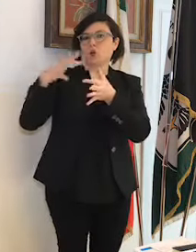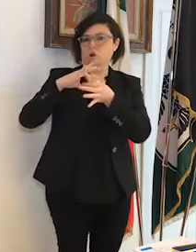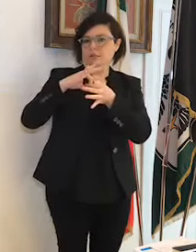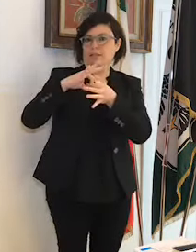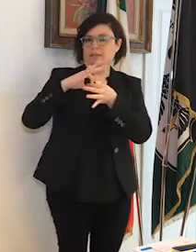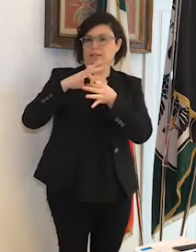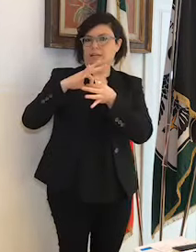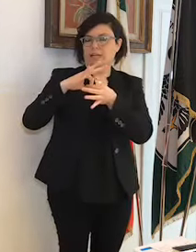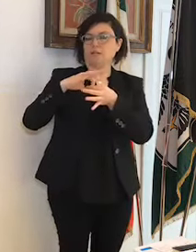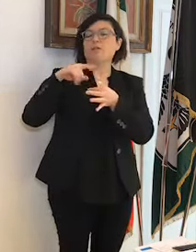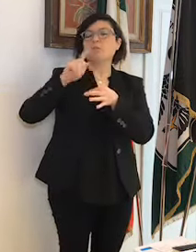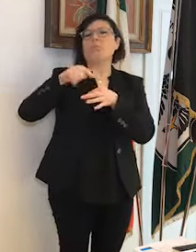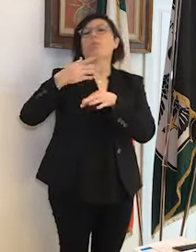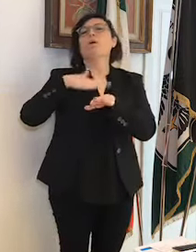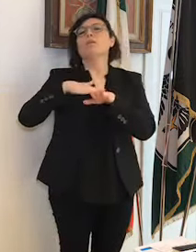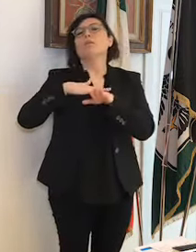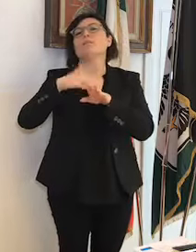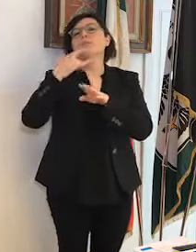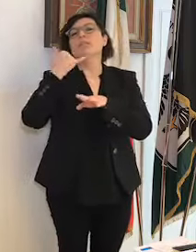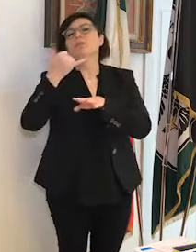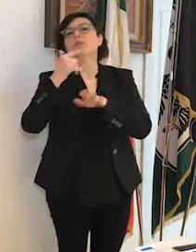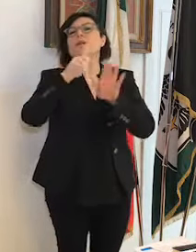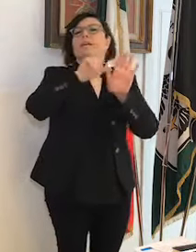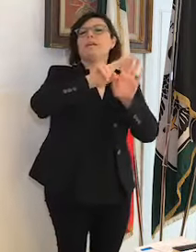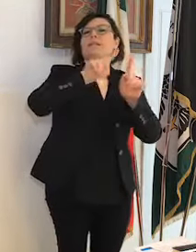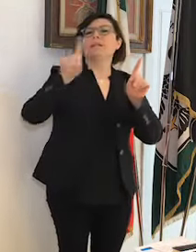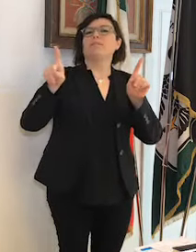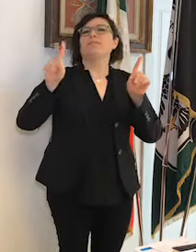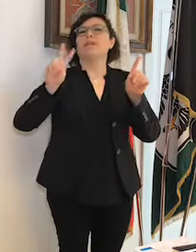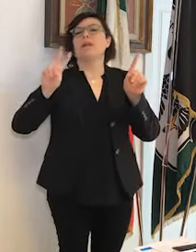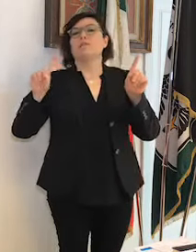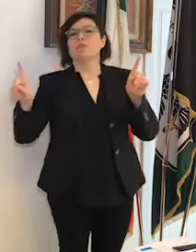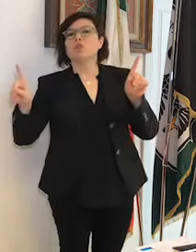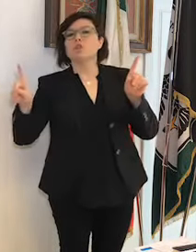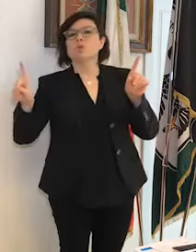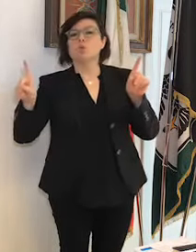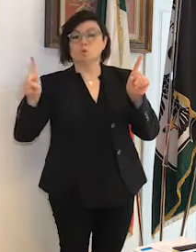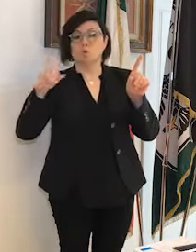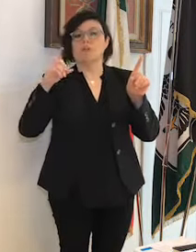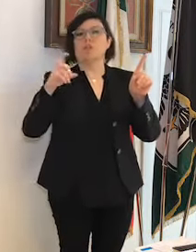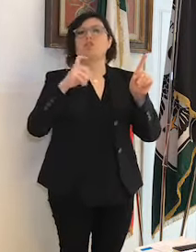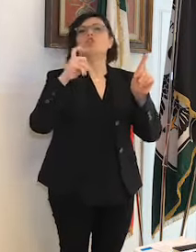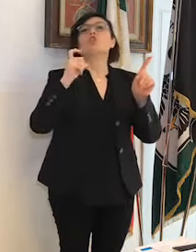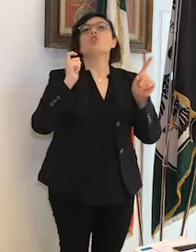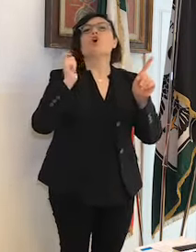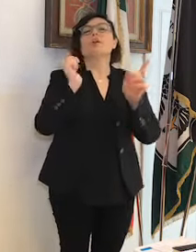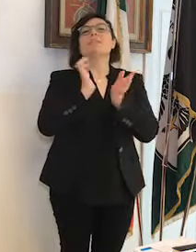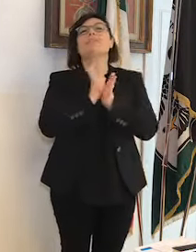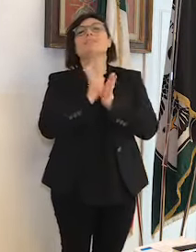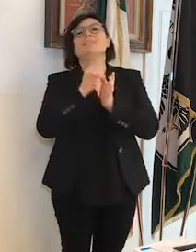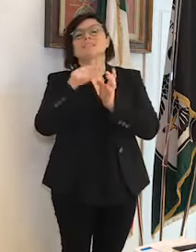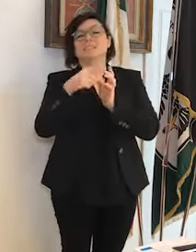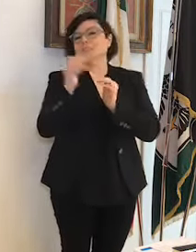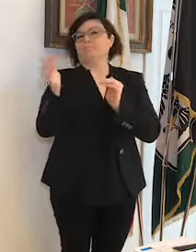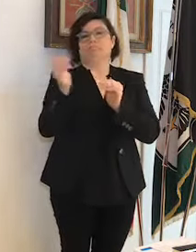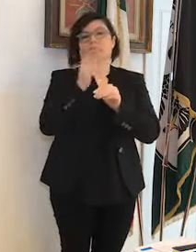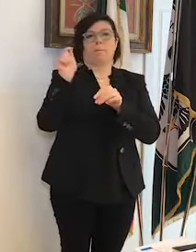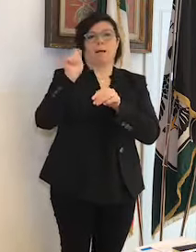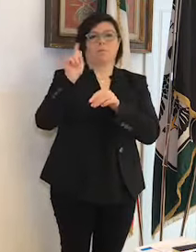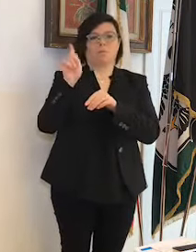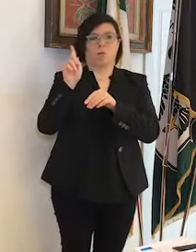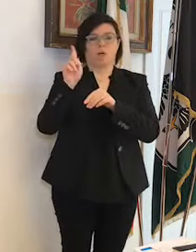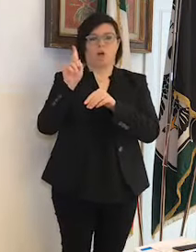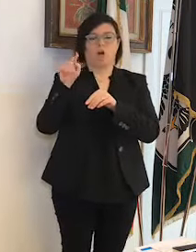inoltre attivato un servizio a chiamata dalle 7 alle 21 dei giorni festivi escluso il giorno di Pasqua al fine di